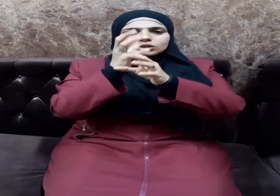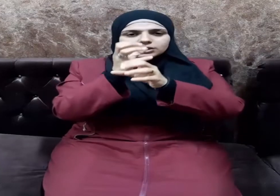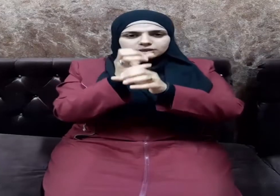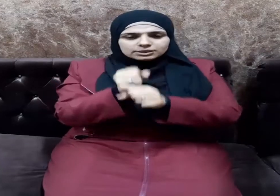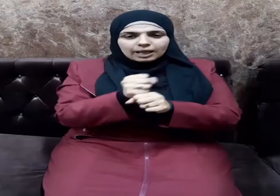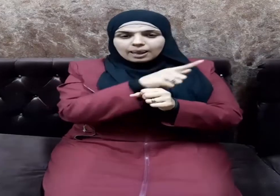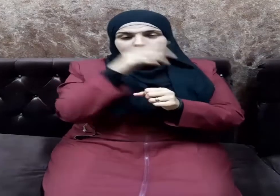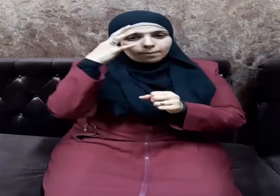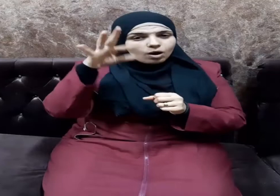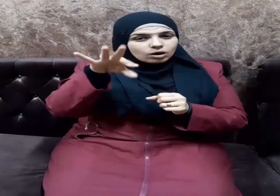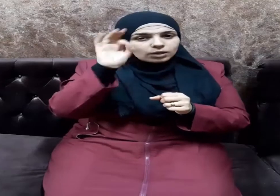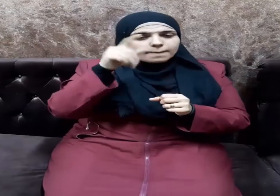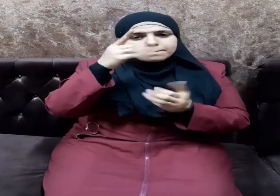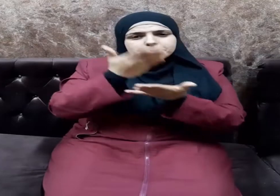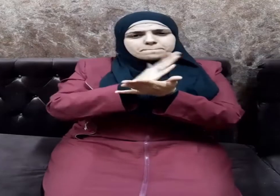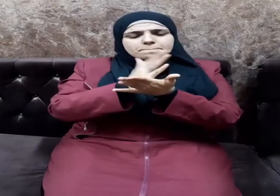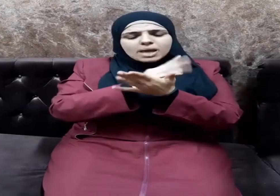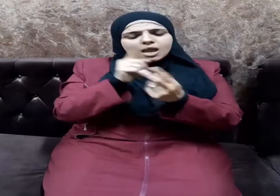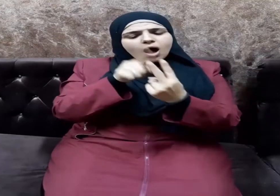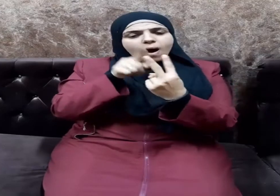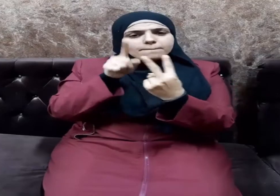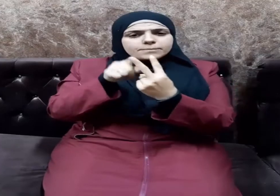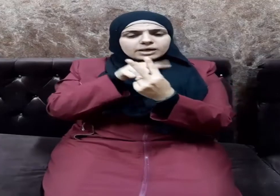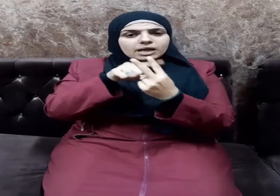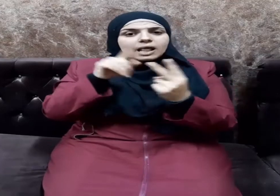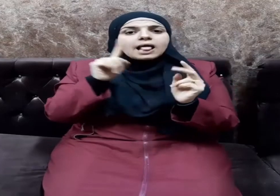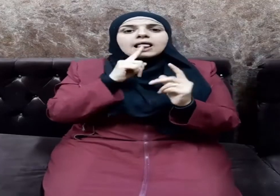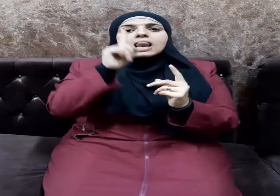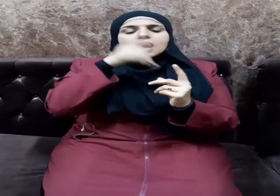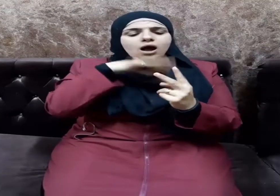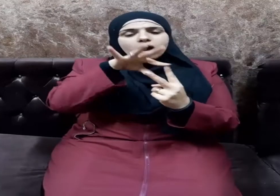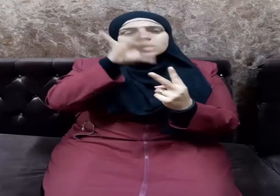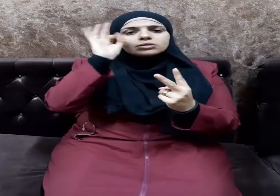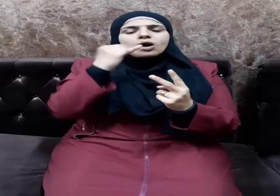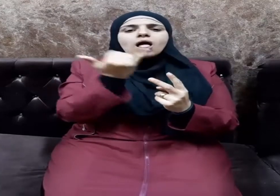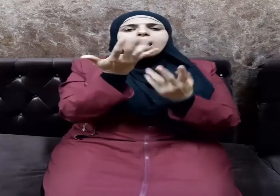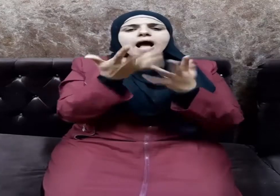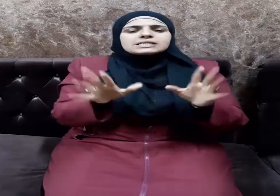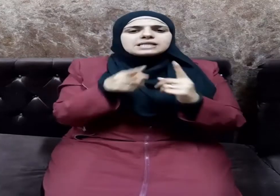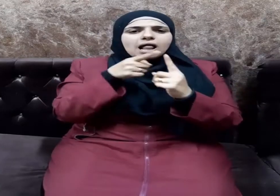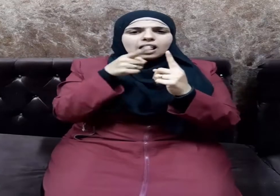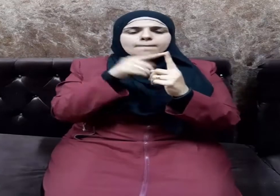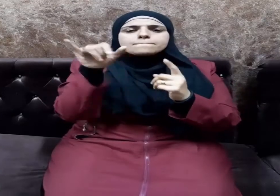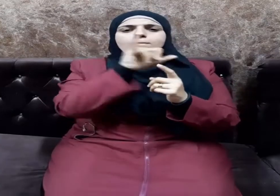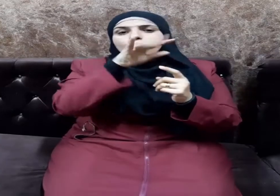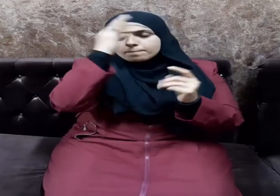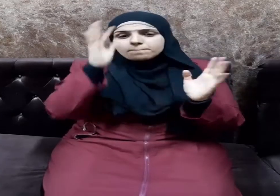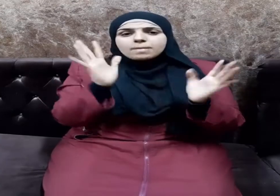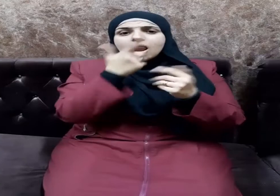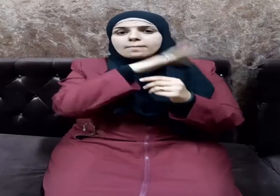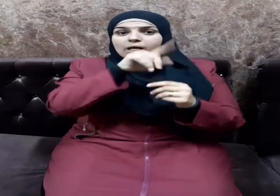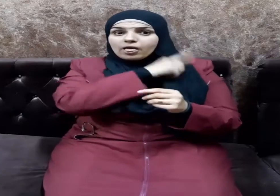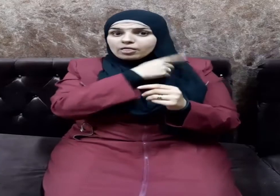وسلم بين أمرين إلا اختار أيسرهما ما لم يكن إثما